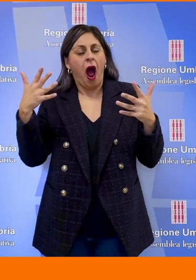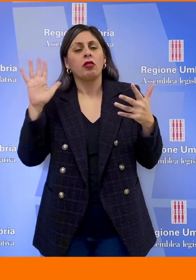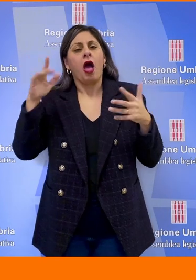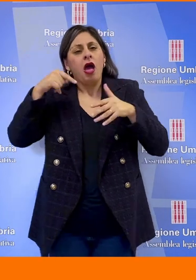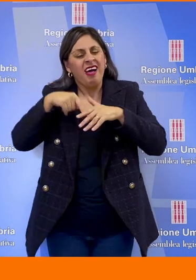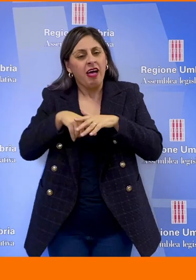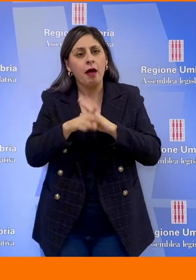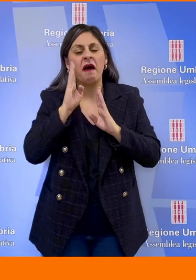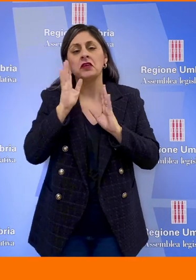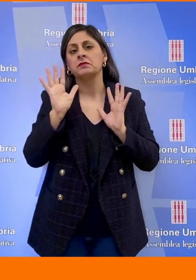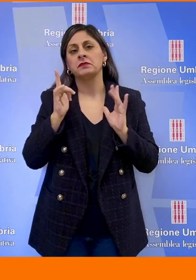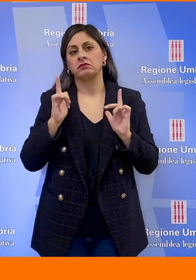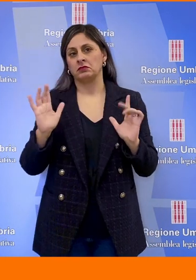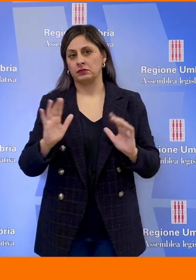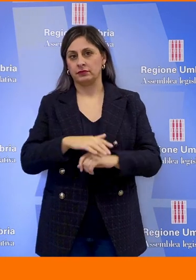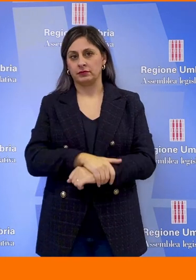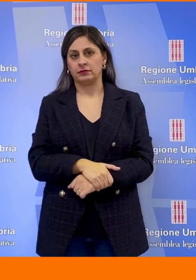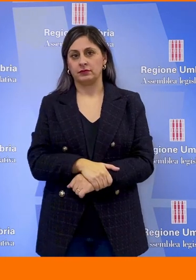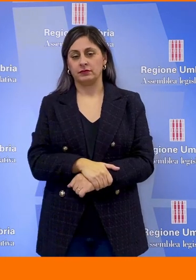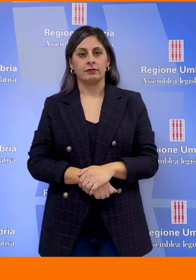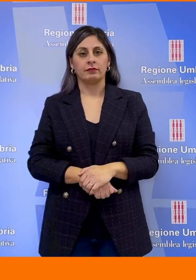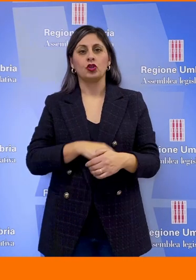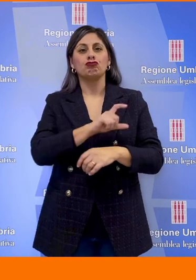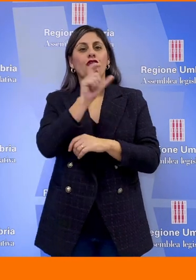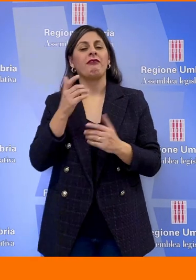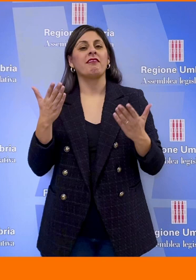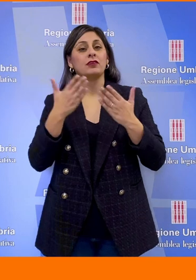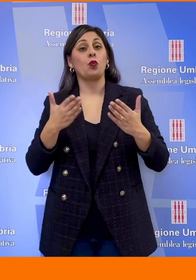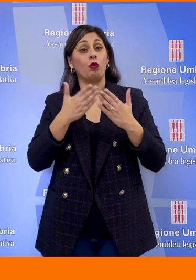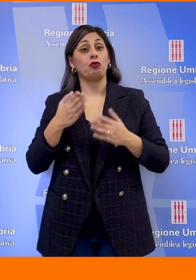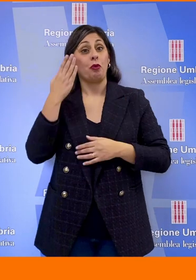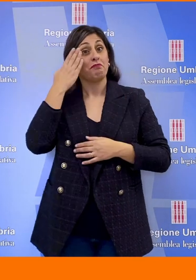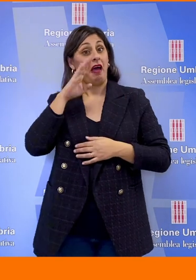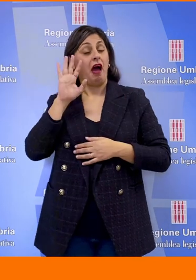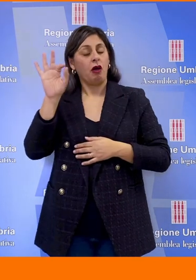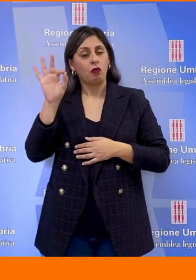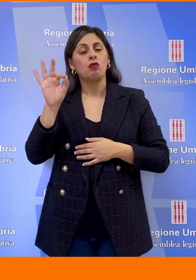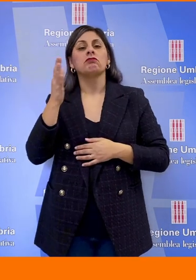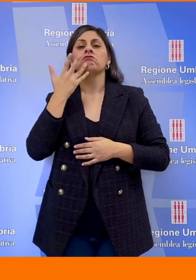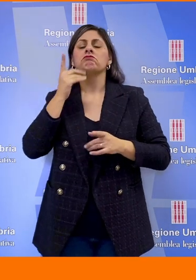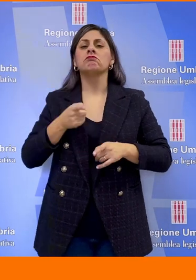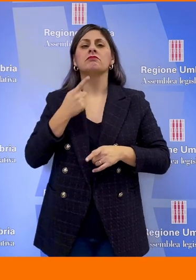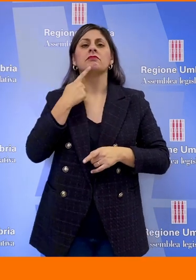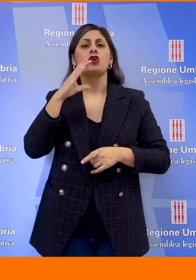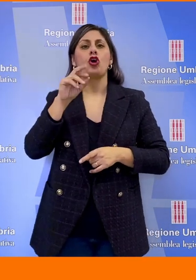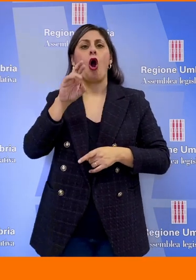Giornata di studi a Perugia indetta dal Corecom dell'Umbria e dall'Università degli Studi di Perugia